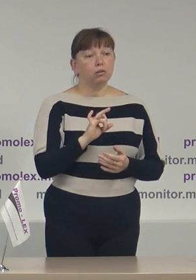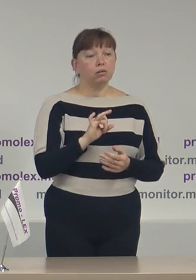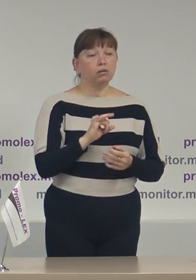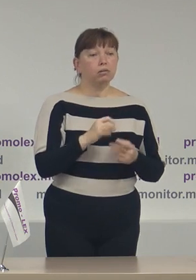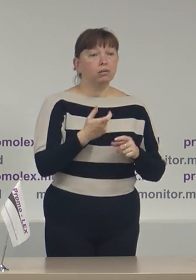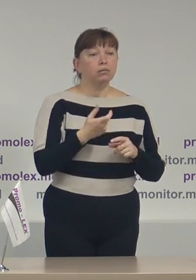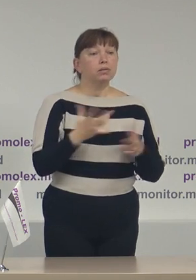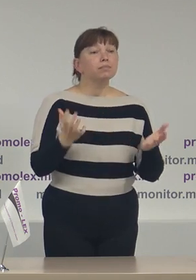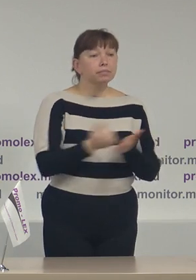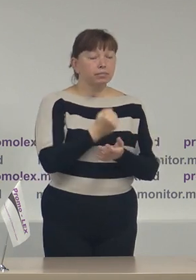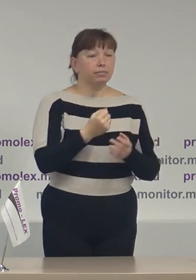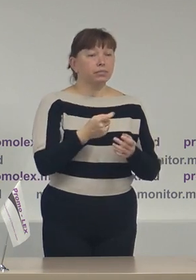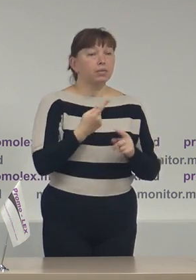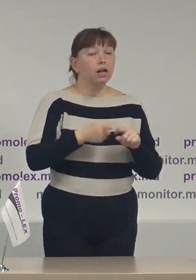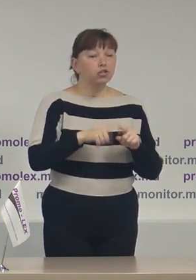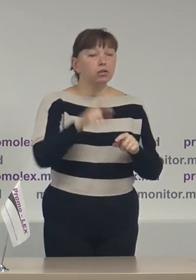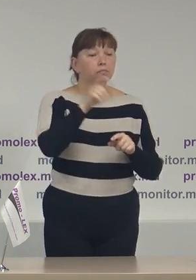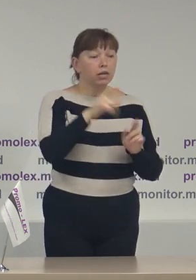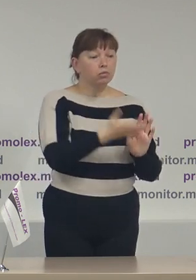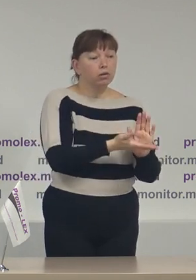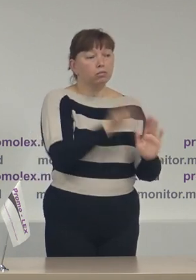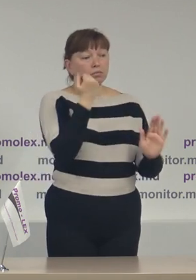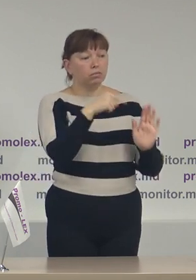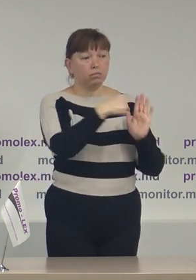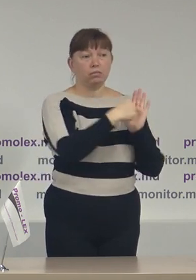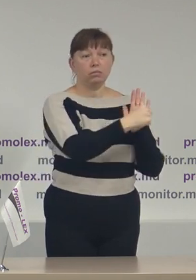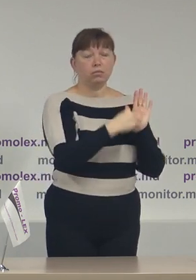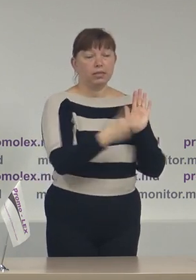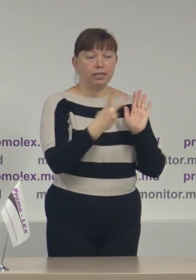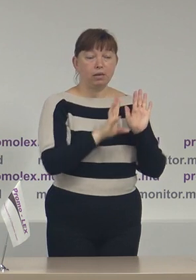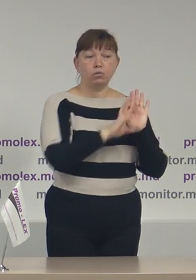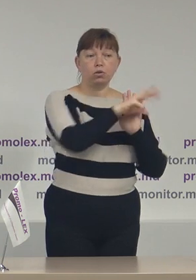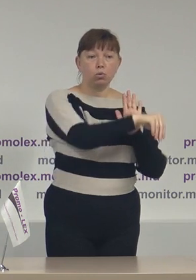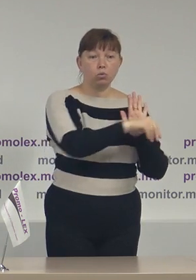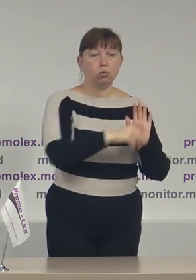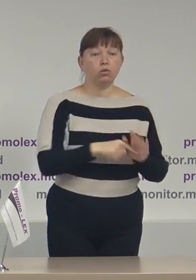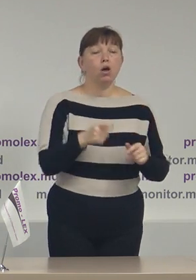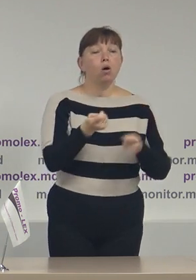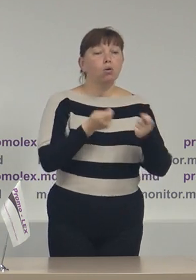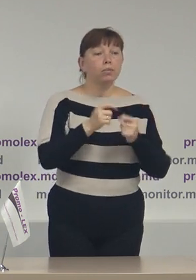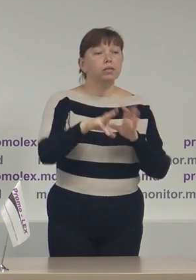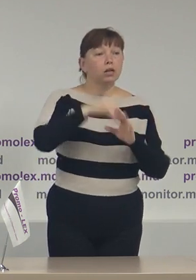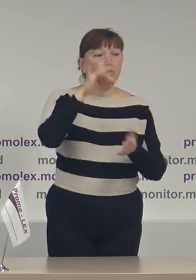detășarea acestor persoane din numele Registrului Funcționarelor Electoral gestionat de Comisie Electorală Centrală.